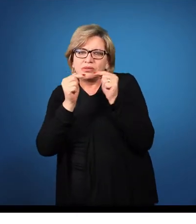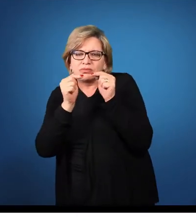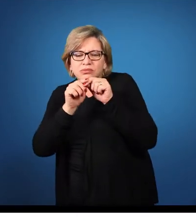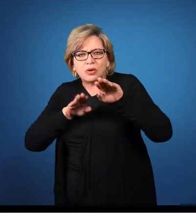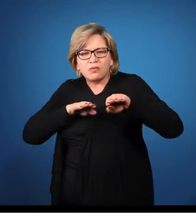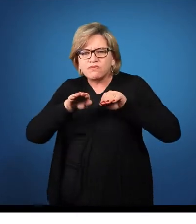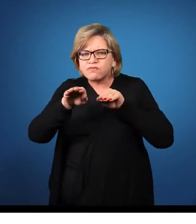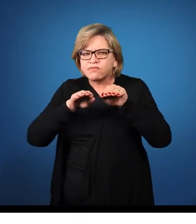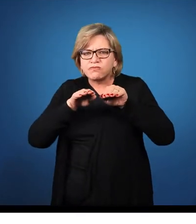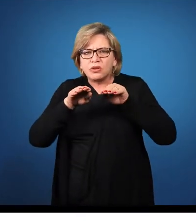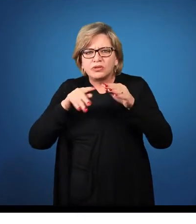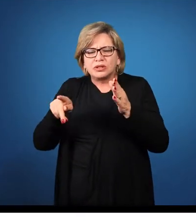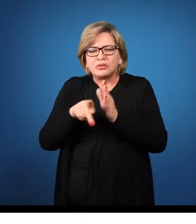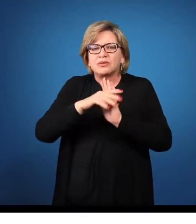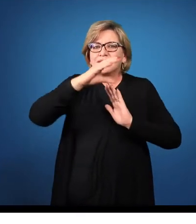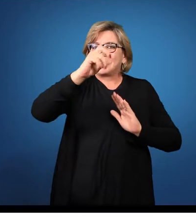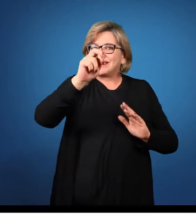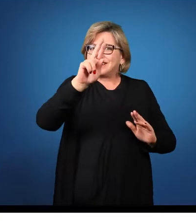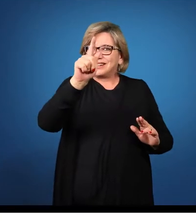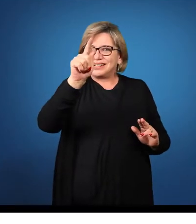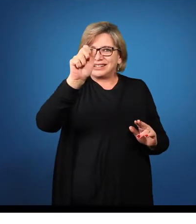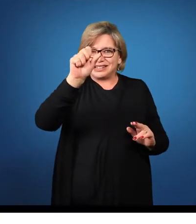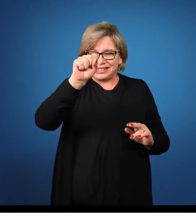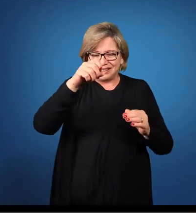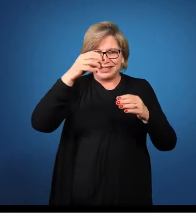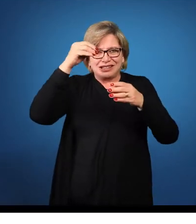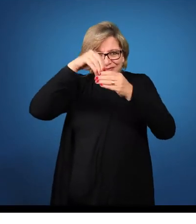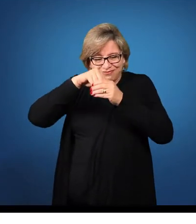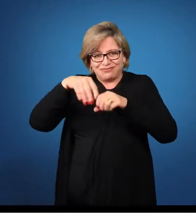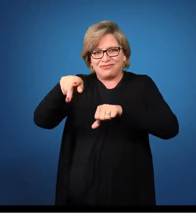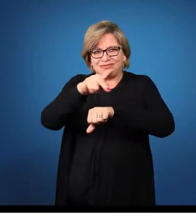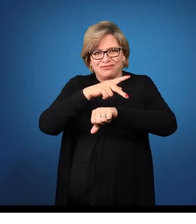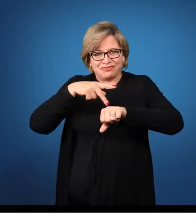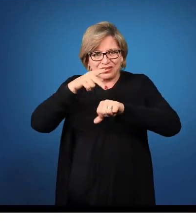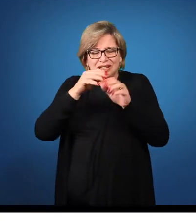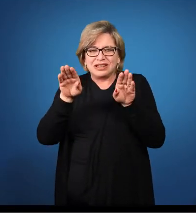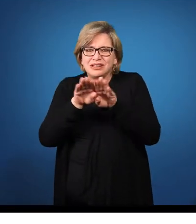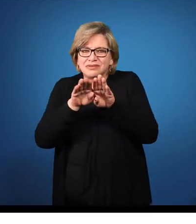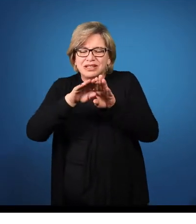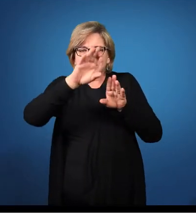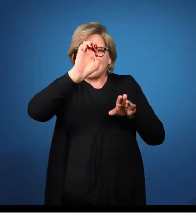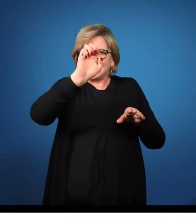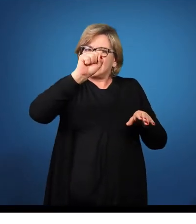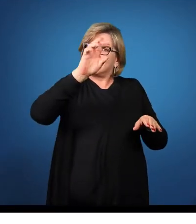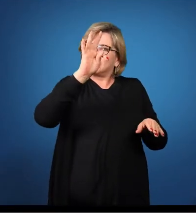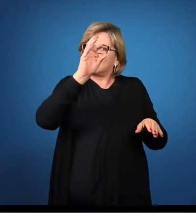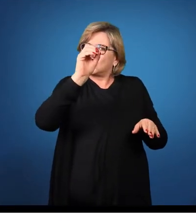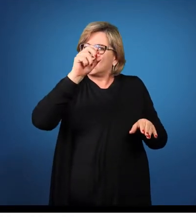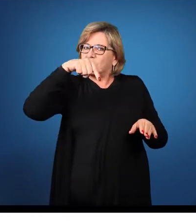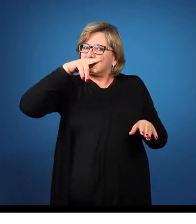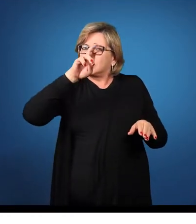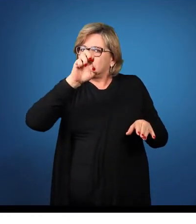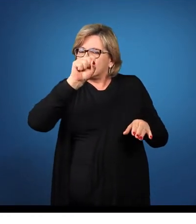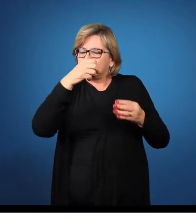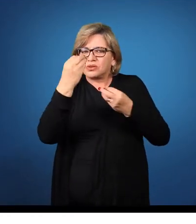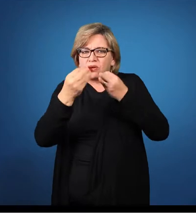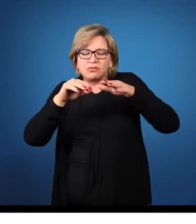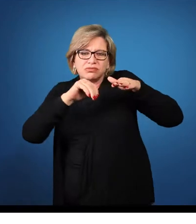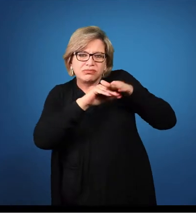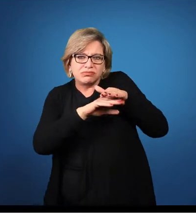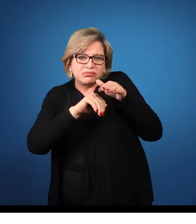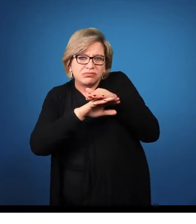movimentação de cargas dentro do país, tem a ver com os estoques, tem a ver com a armazenagem. Por